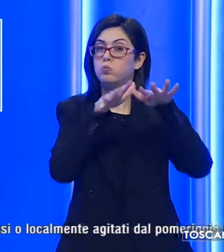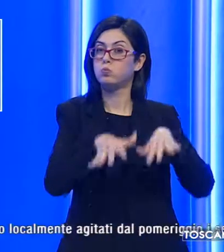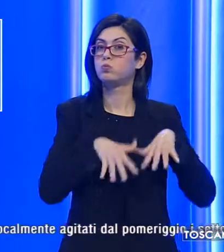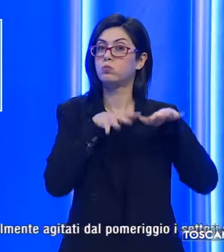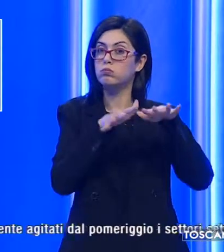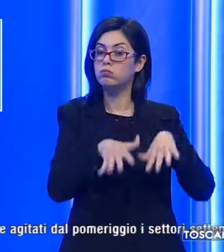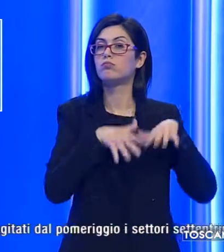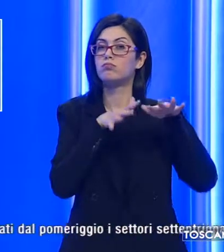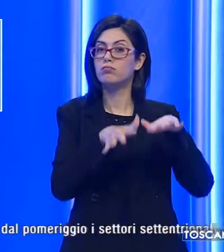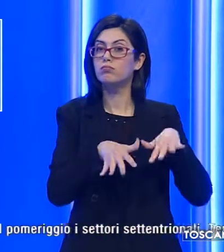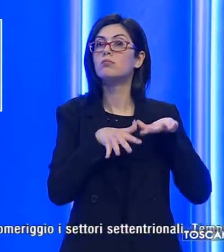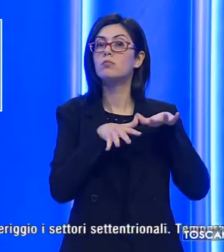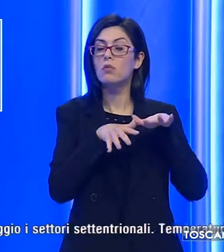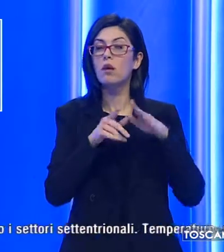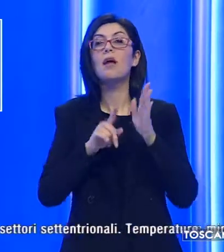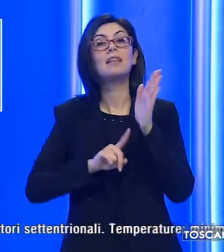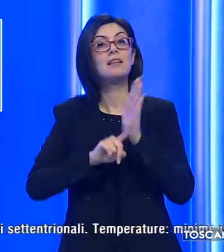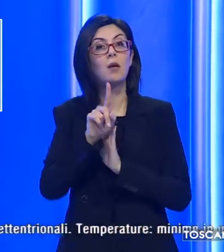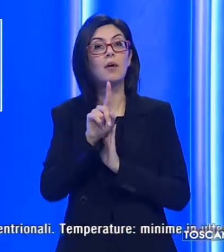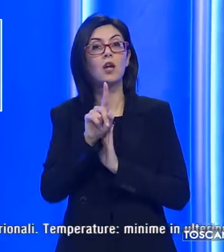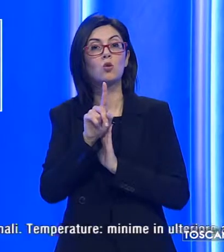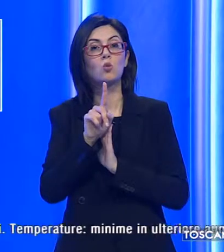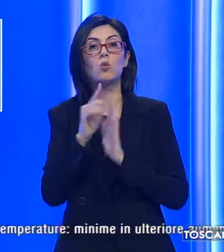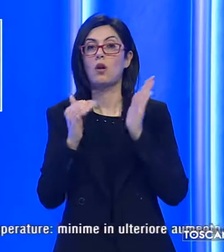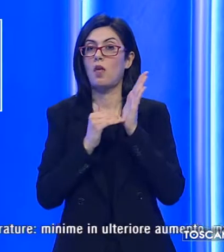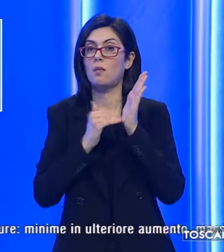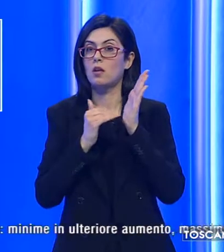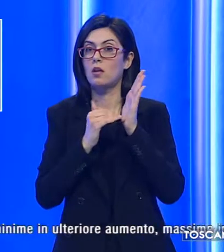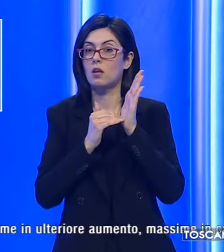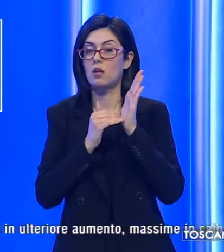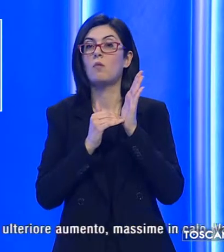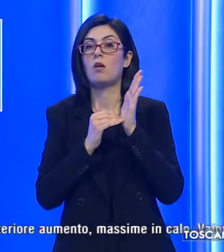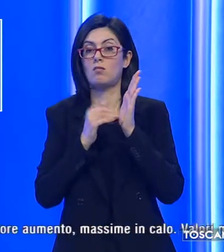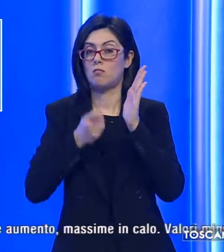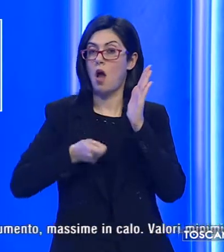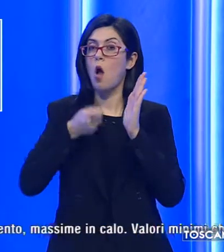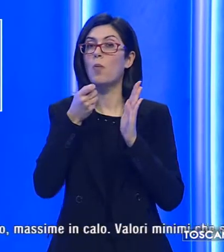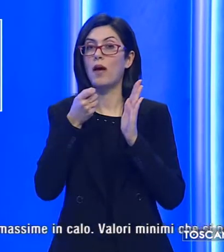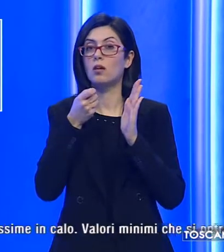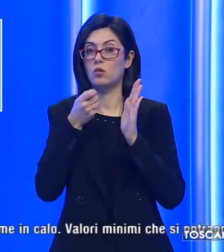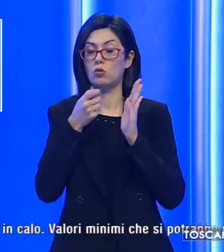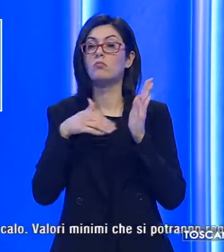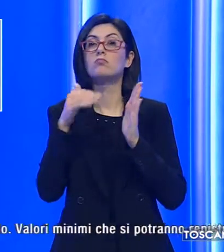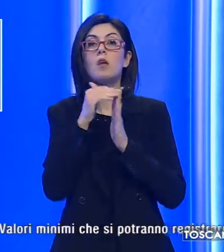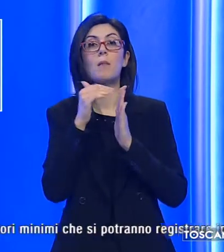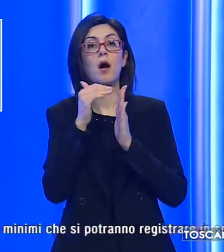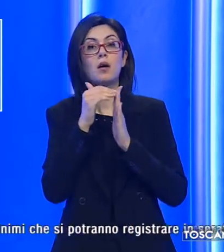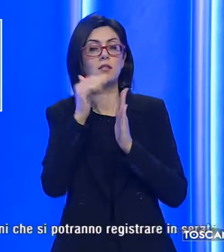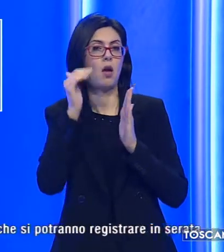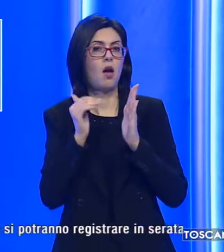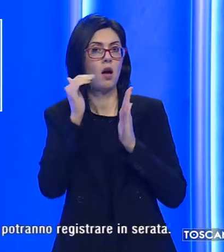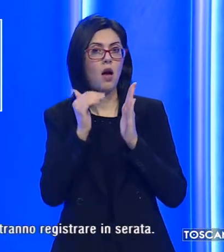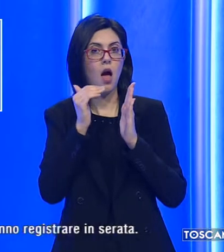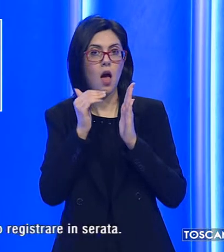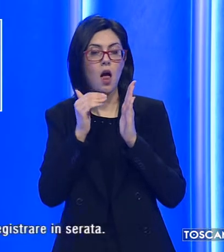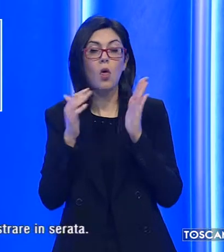localmente agitati per quanto riguarda le temperature, minime in ulteriore aumento, massime in calo,